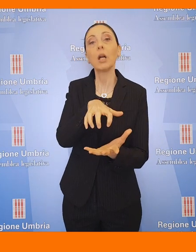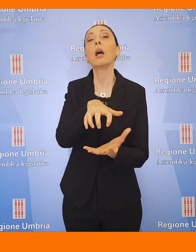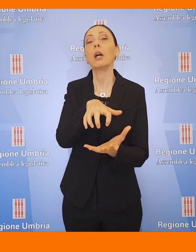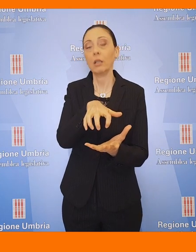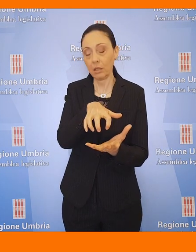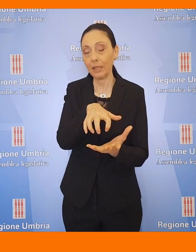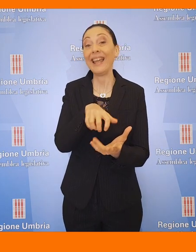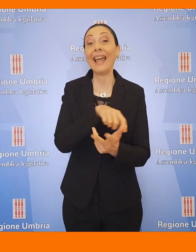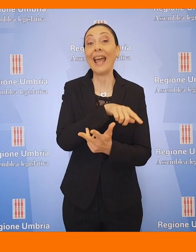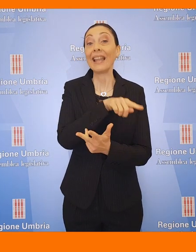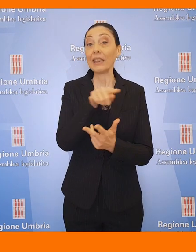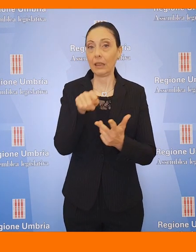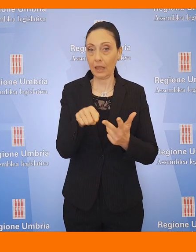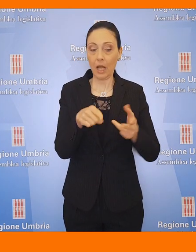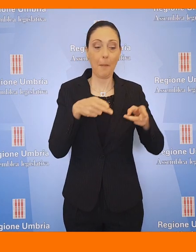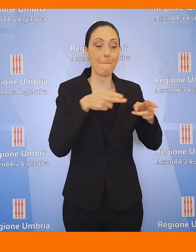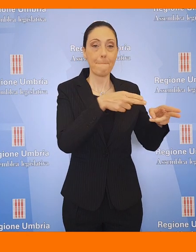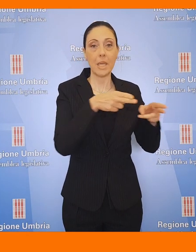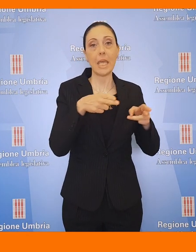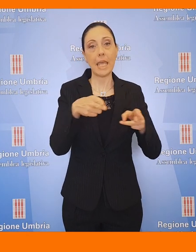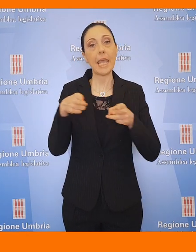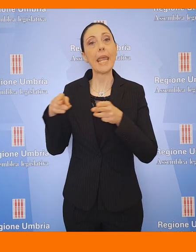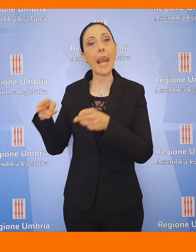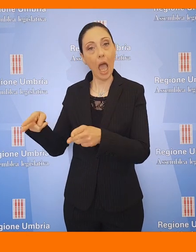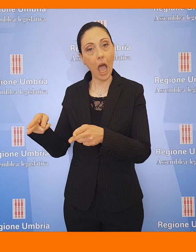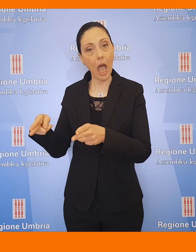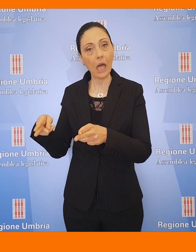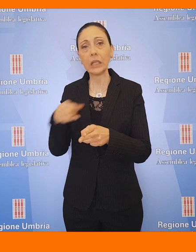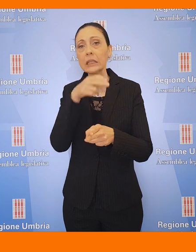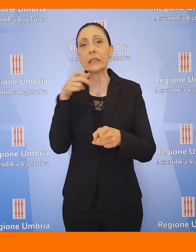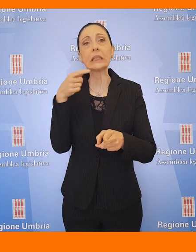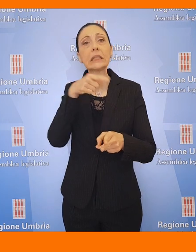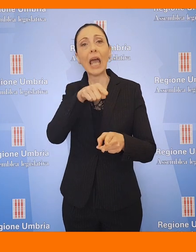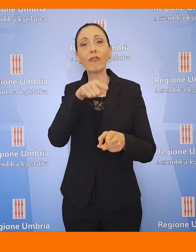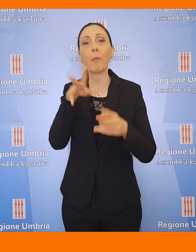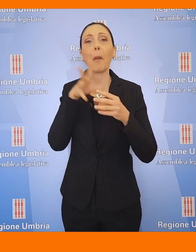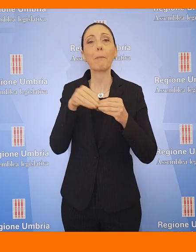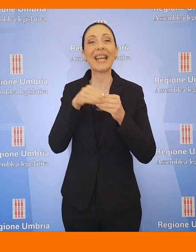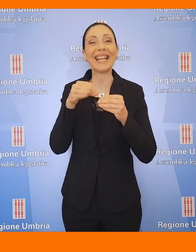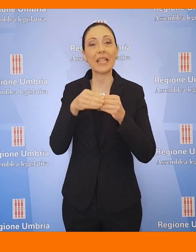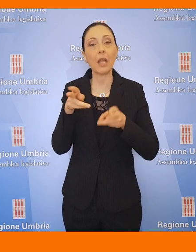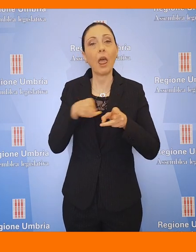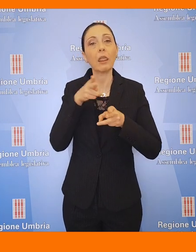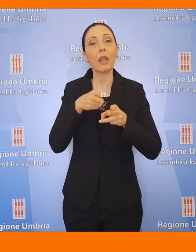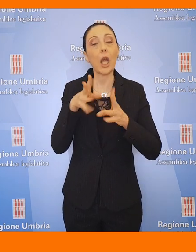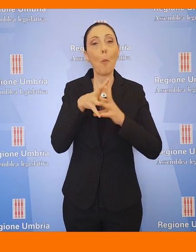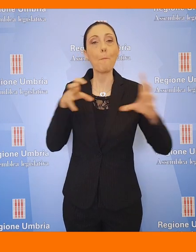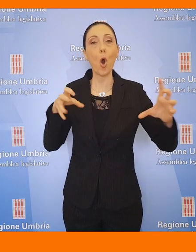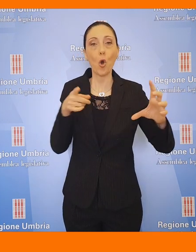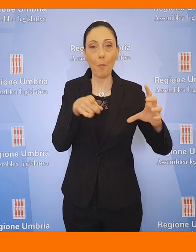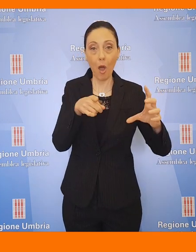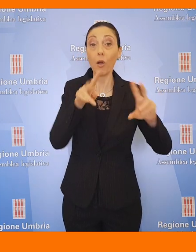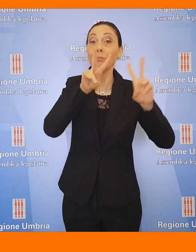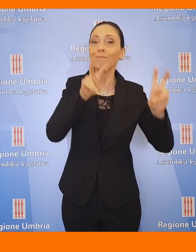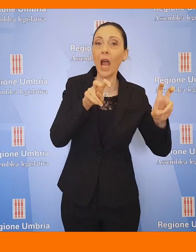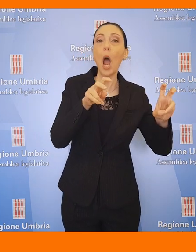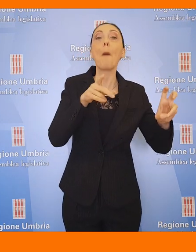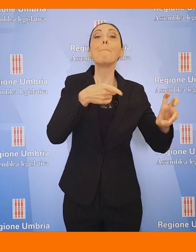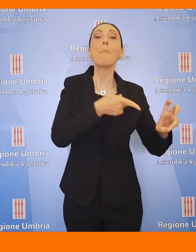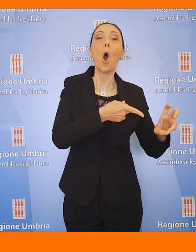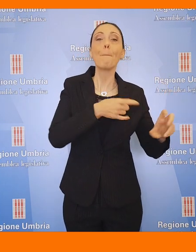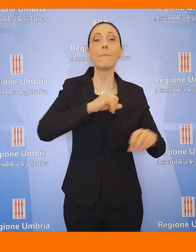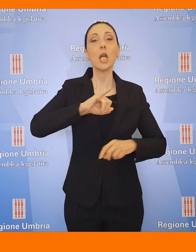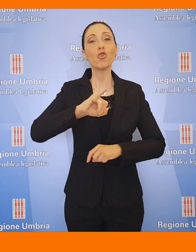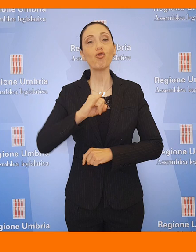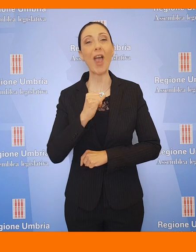al raggiungimento di tre binari necessari per ottenere la manutenzione dei treni monoblocco, quelli denominati pop, jets e